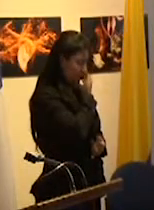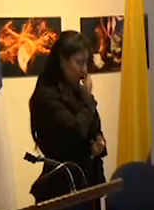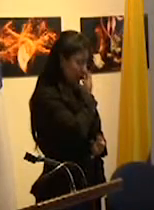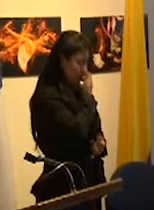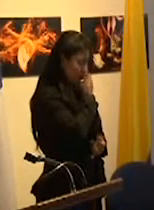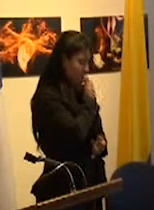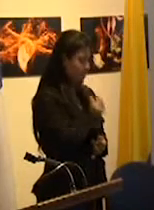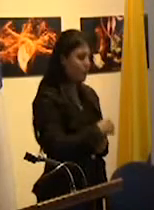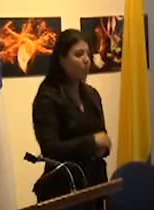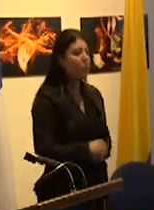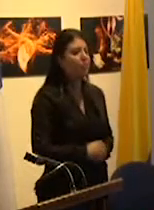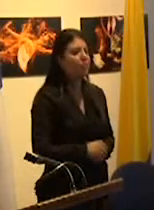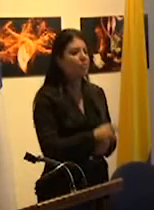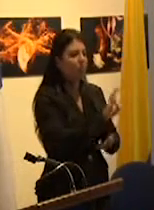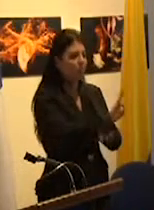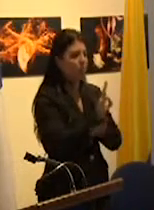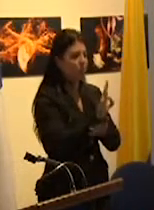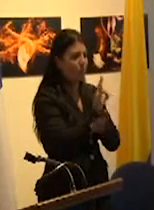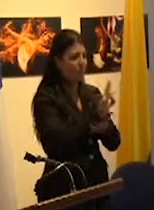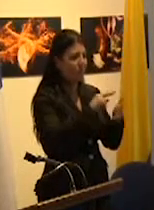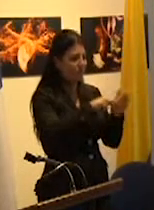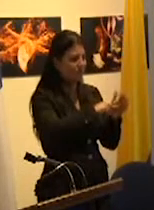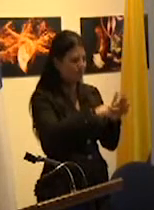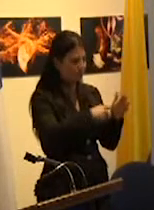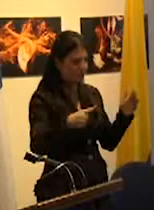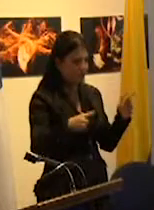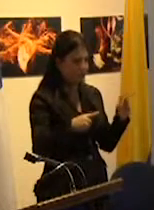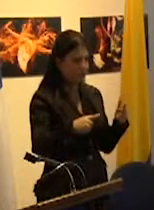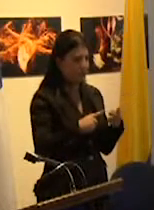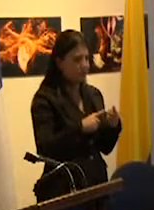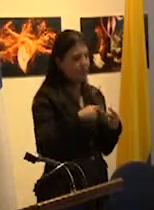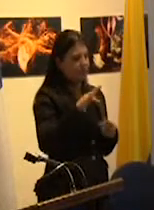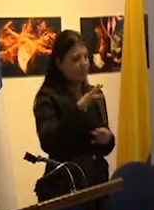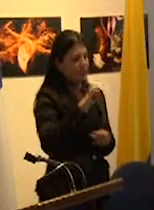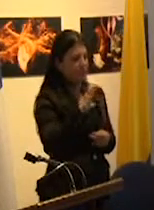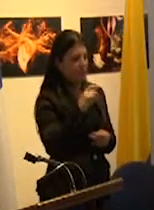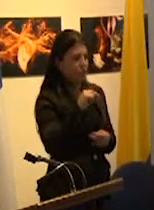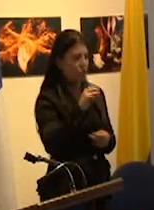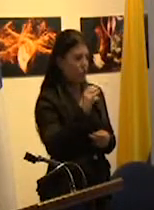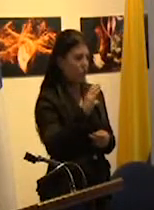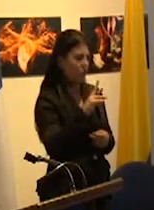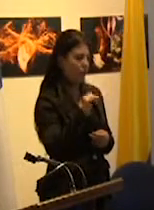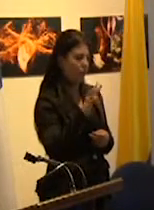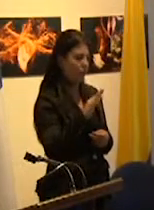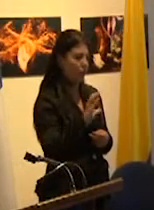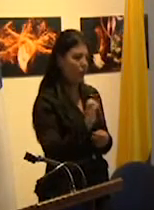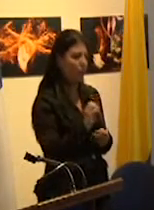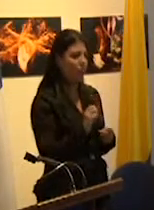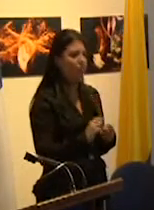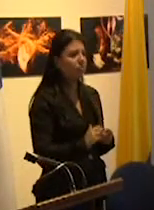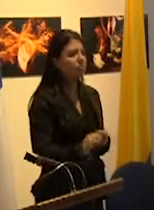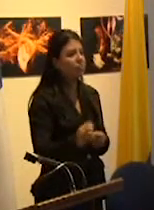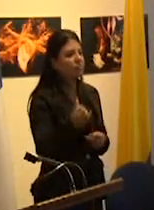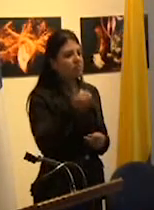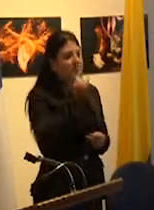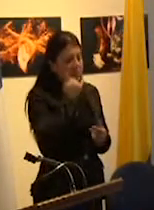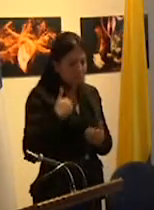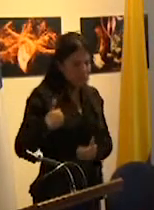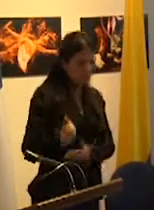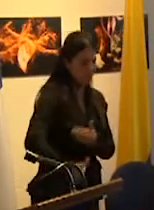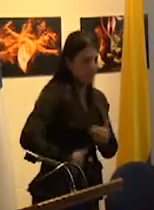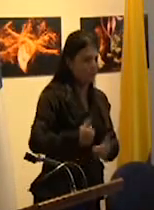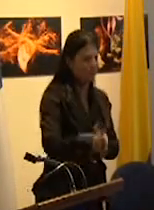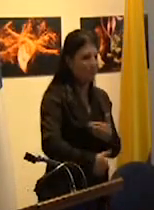el modelo tecnocrático al sacralizar los procedimientos borrando